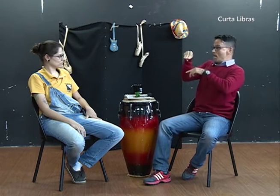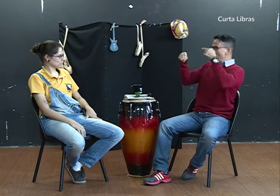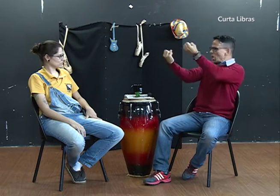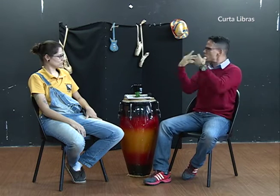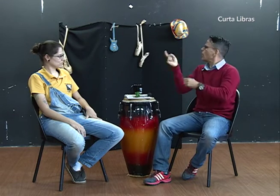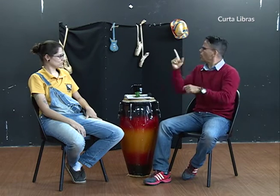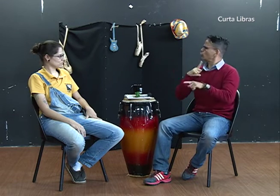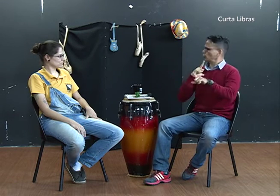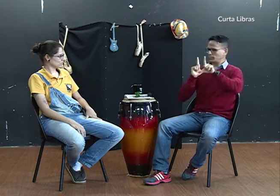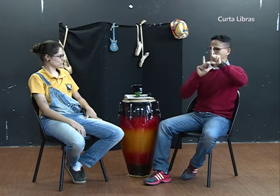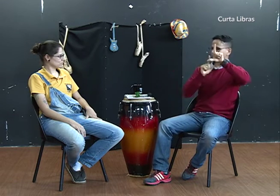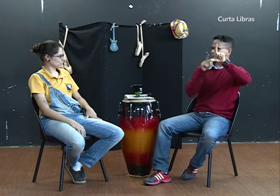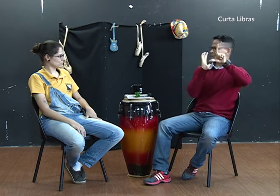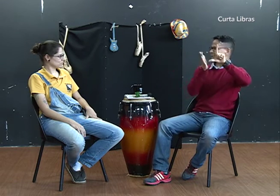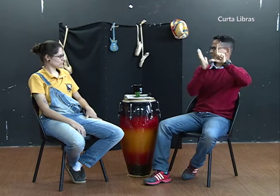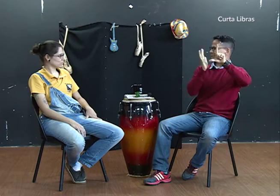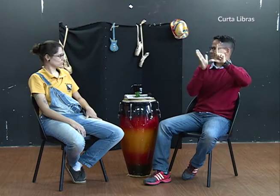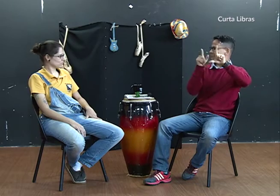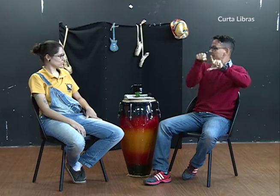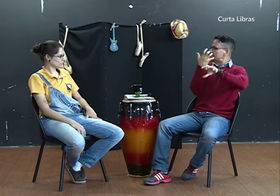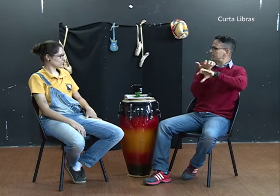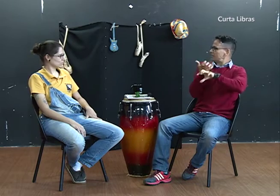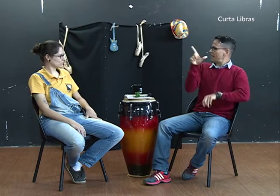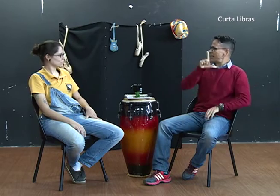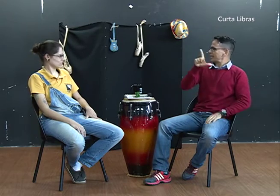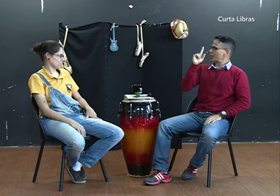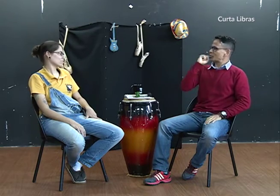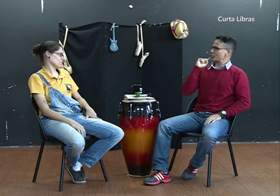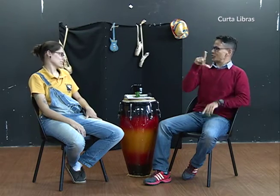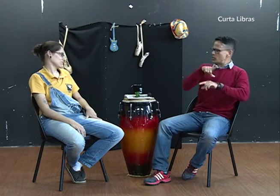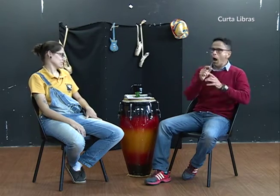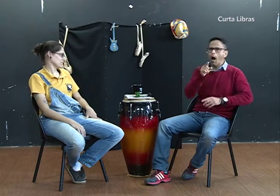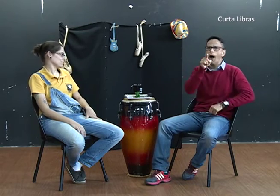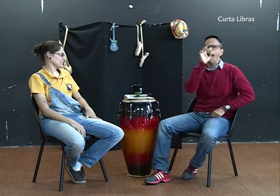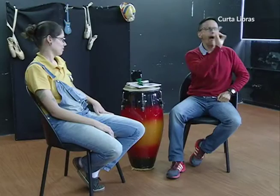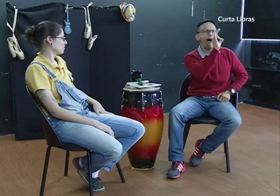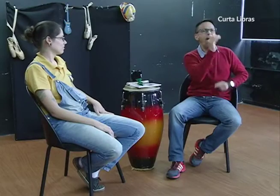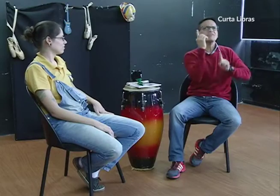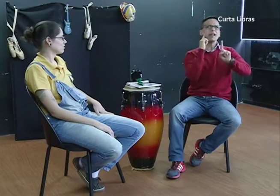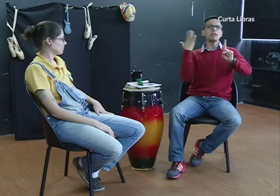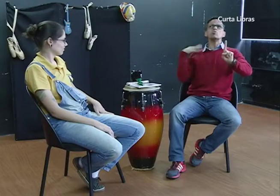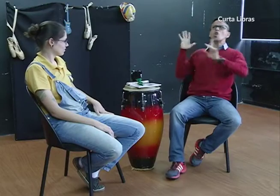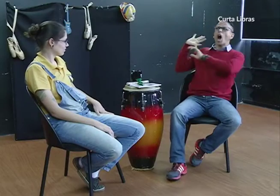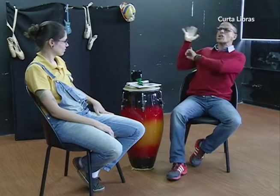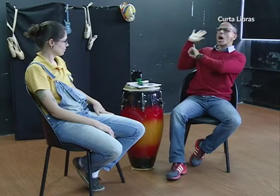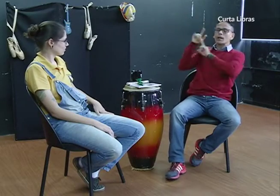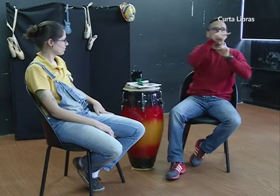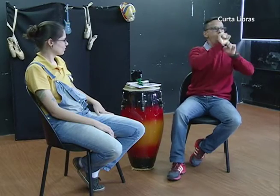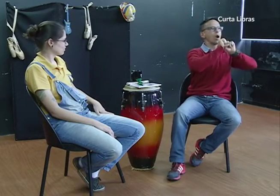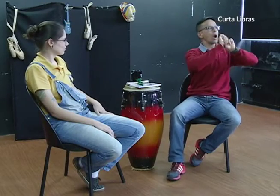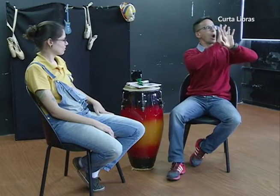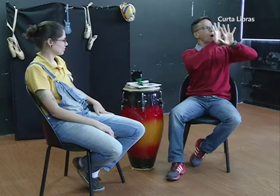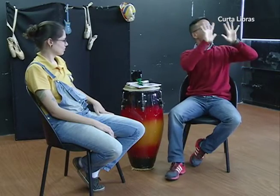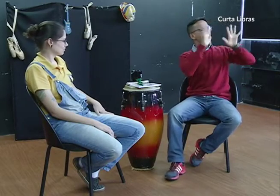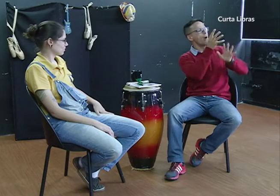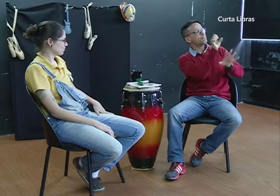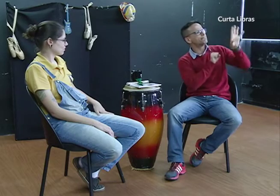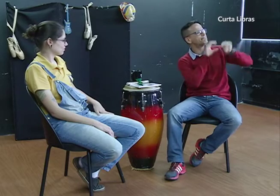disciplina sobre literatura surda que foi onde ficou clara a minha escolha. A partir de todas as contribuições, surgiu o desejo pelo